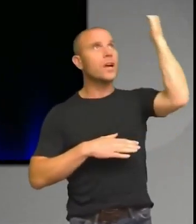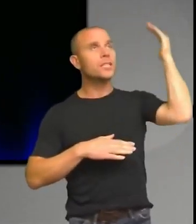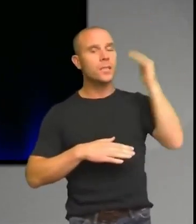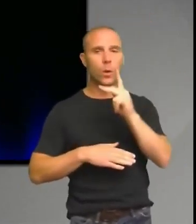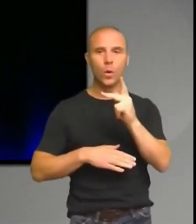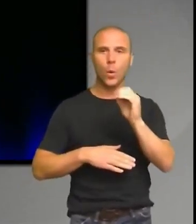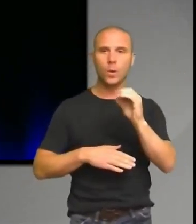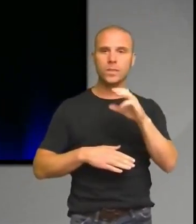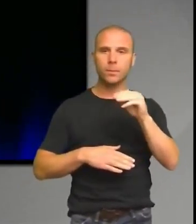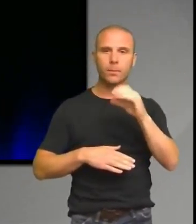hur vår värld fungerar.